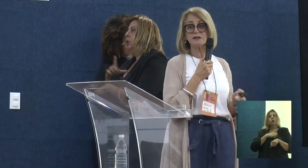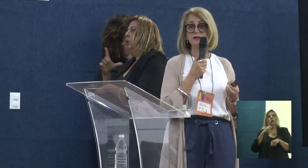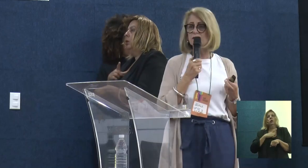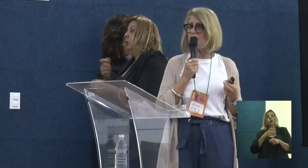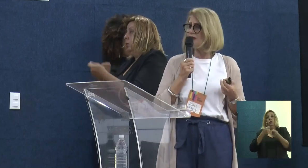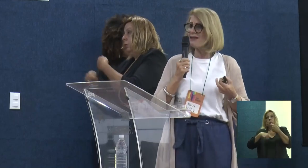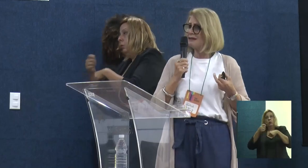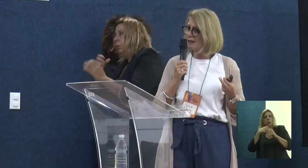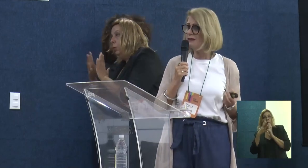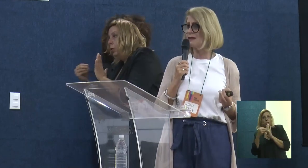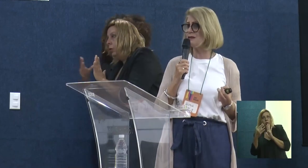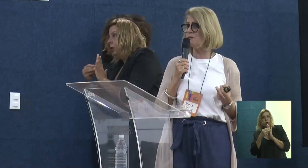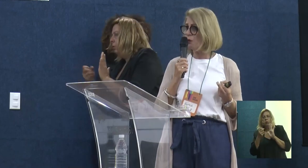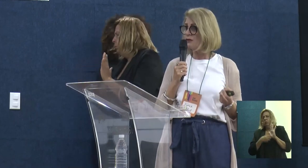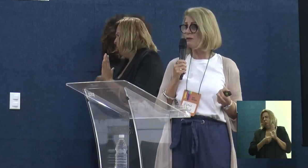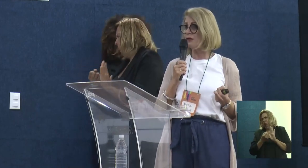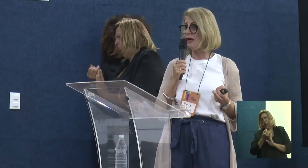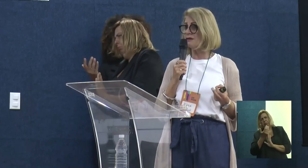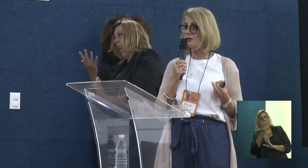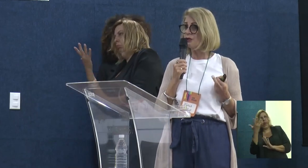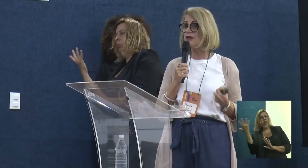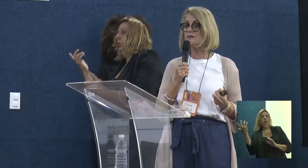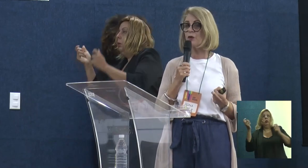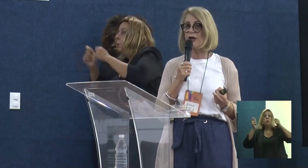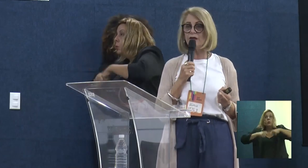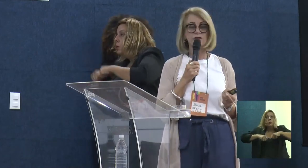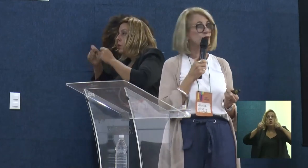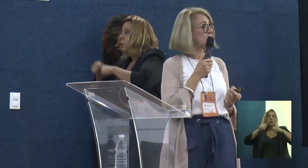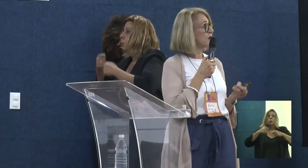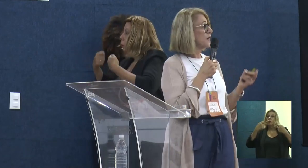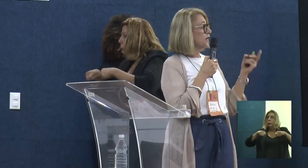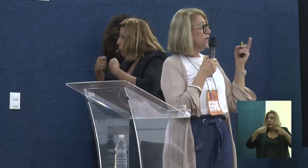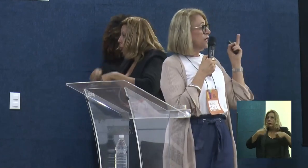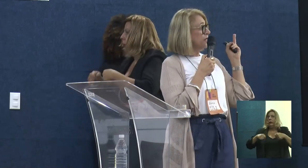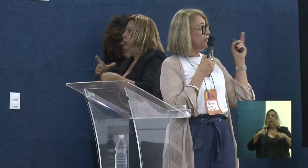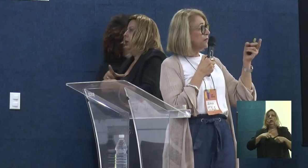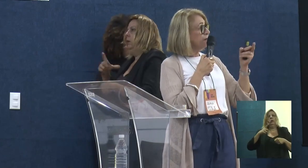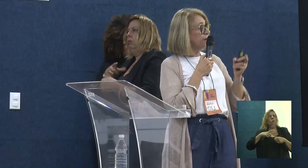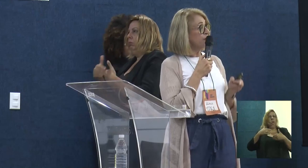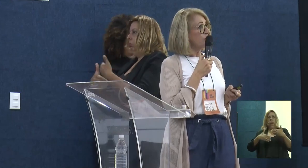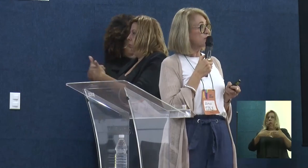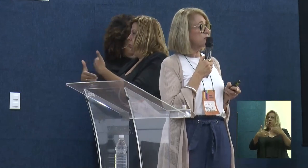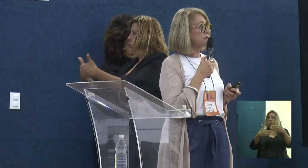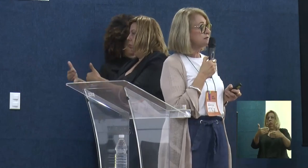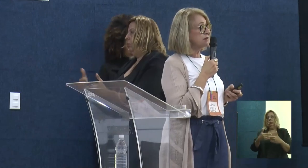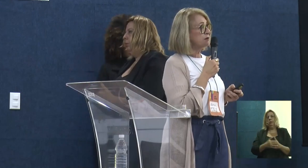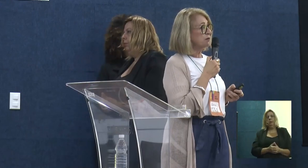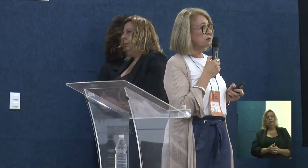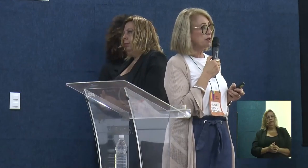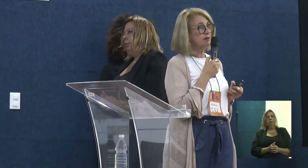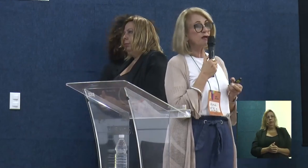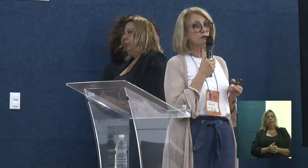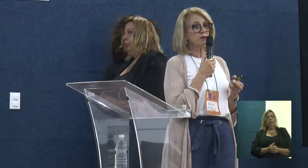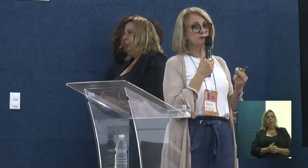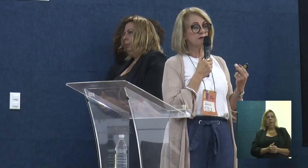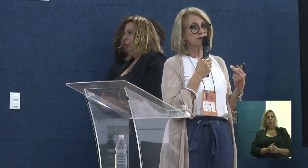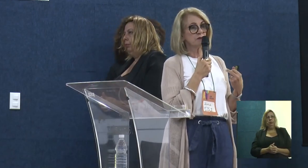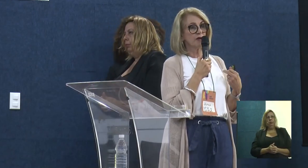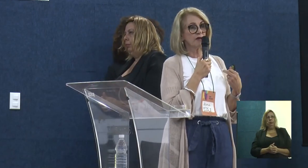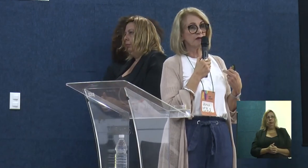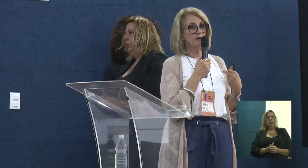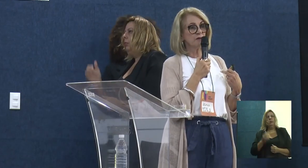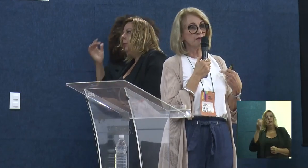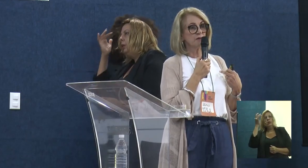modelos, os projetos de extensão, a gente tem tantas possibilidades, a gente tem que explorar isso. E eu acho que, assim, o que tem